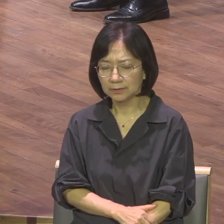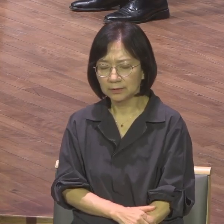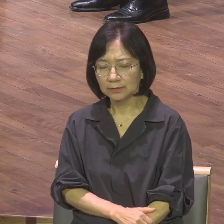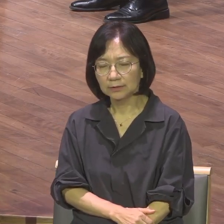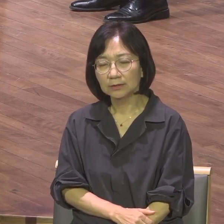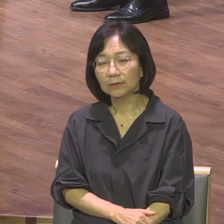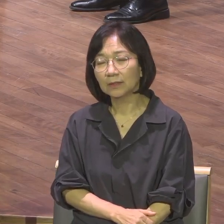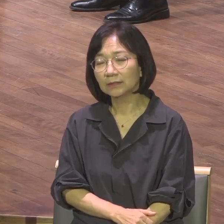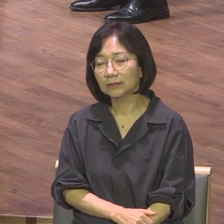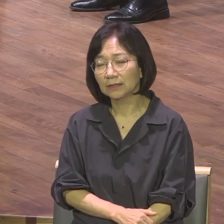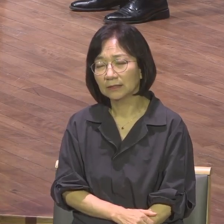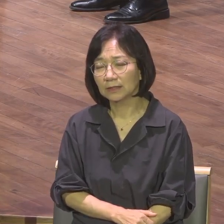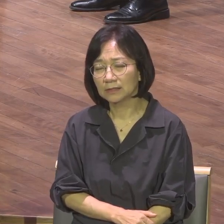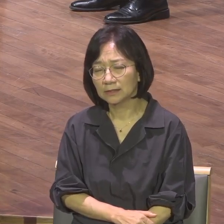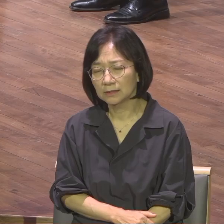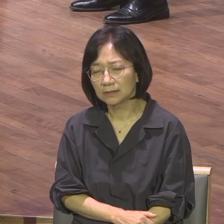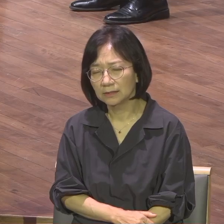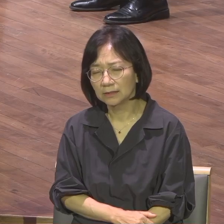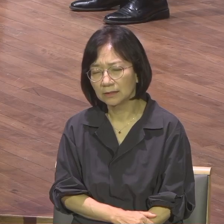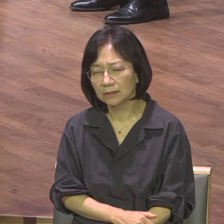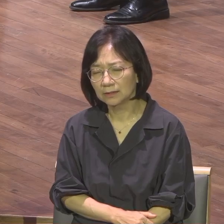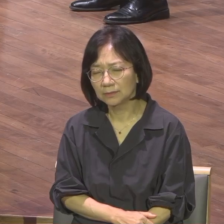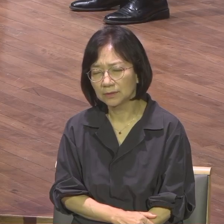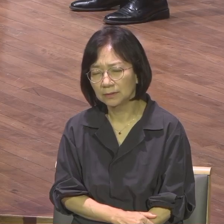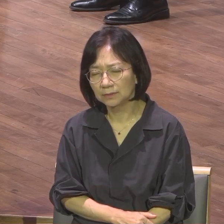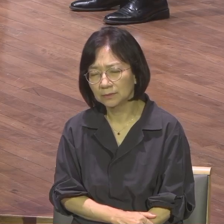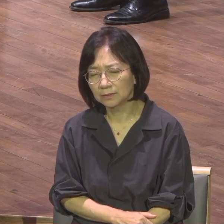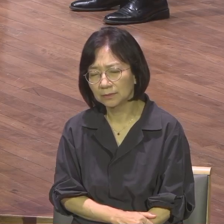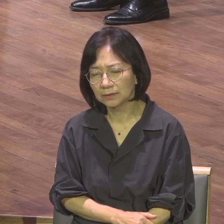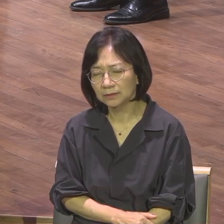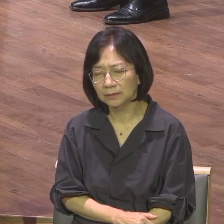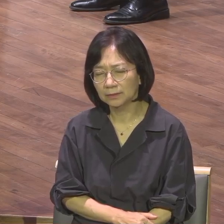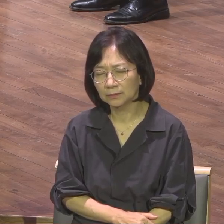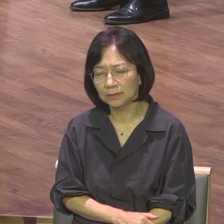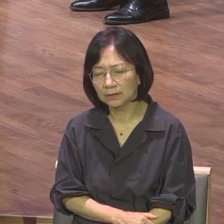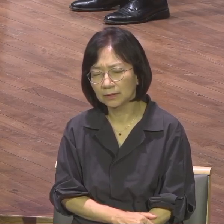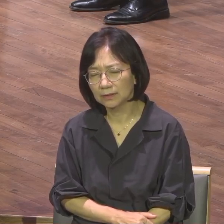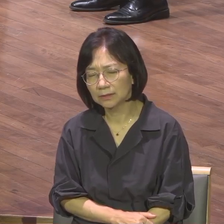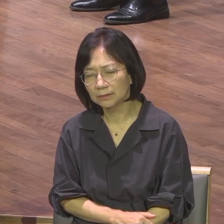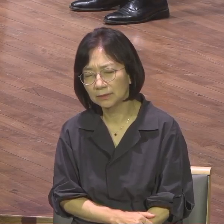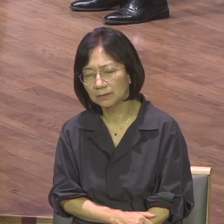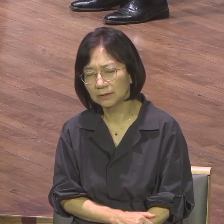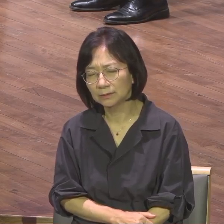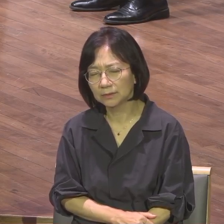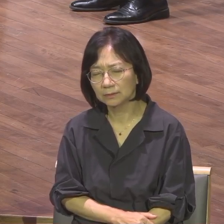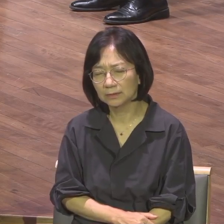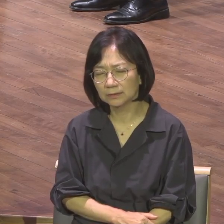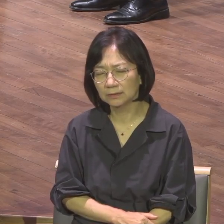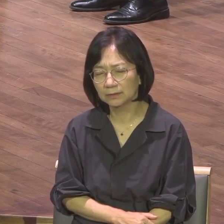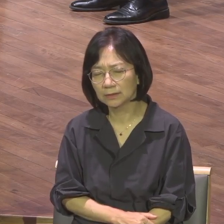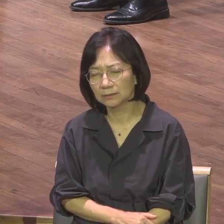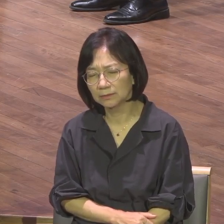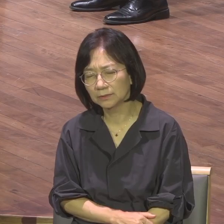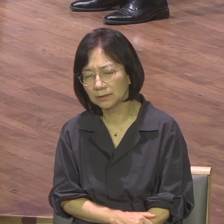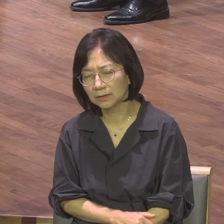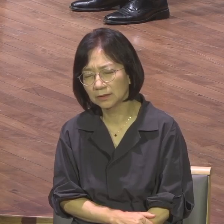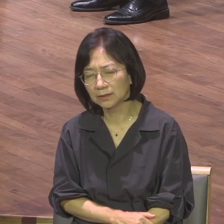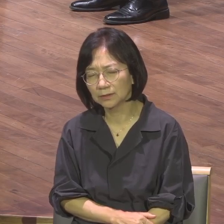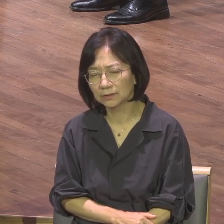부족한 나의 사람이 망대가 되었으십니다. 하나님 내가 더 살린 망대가 우리를 살린 망대가 우리를 현장을